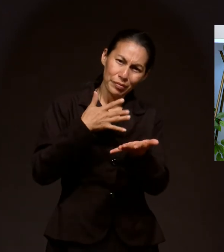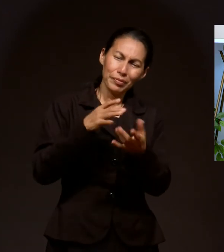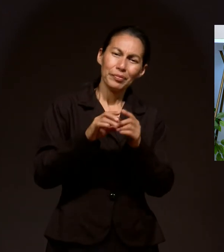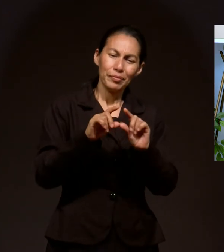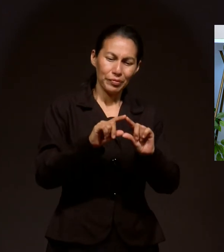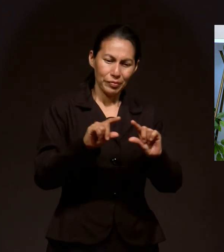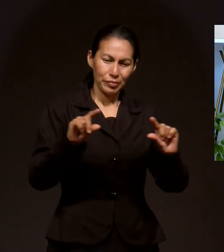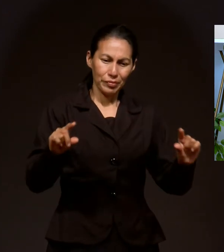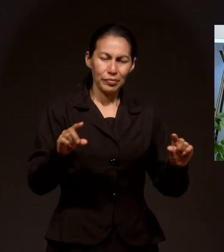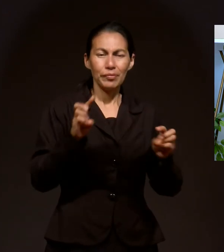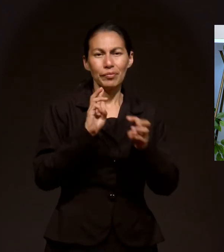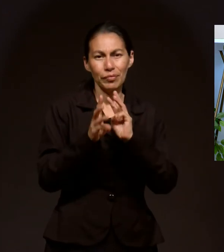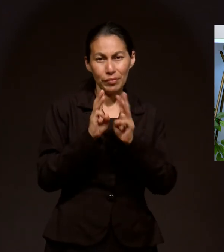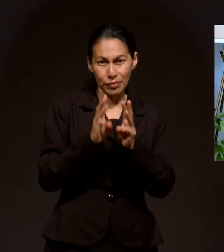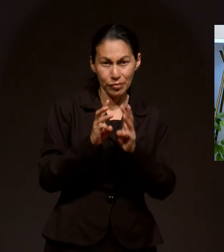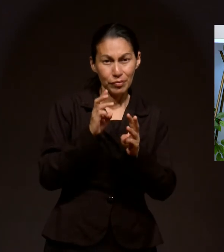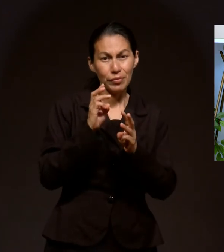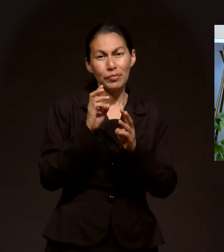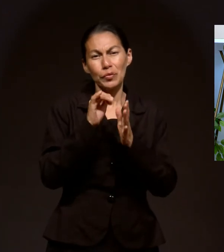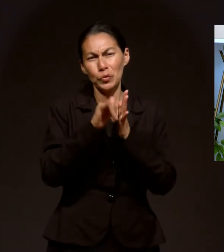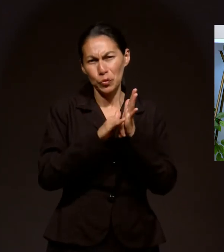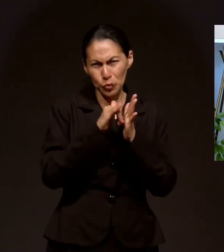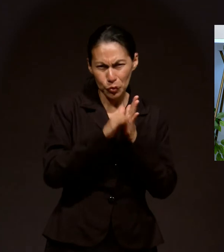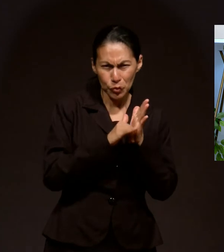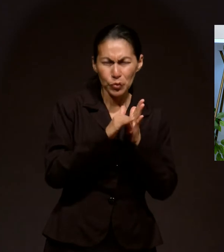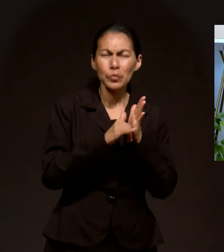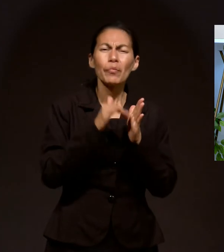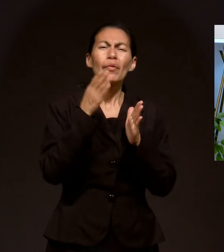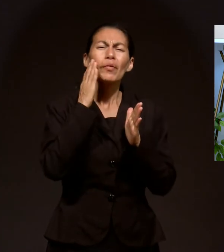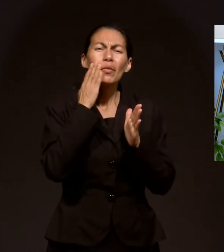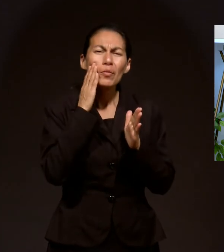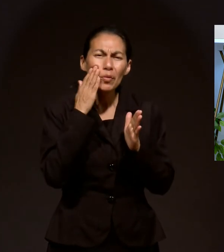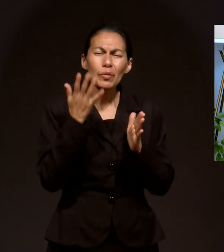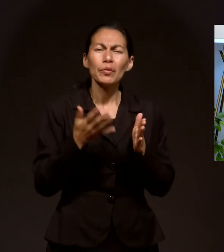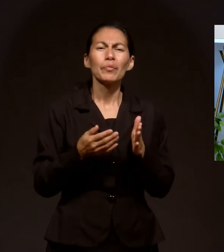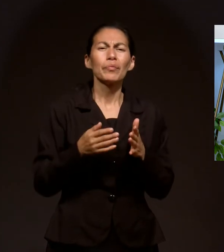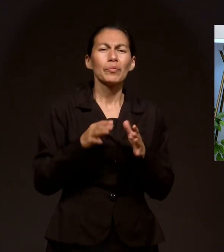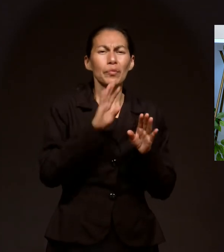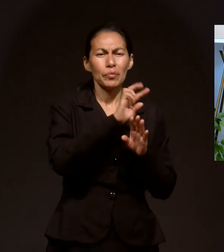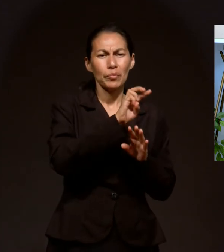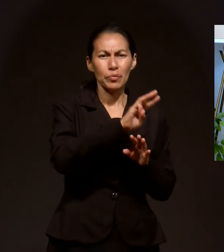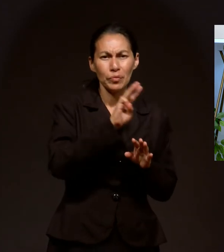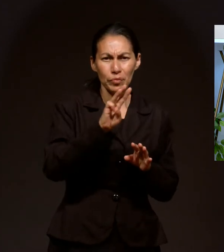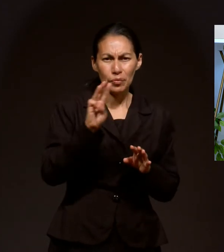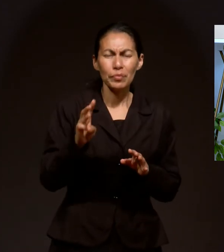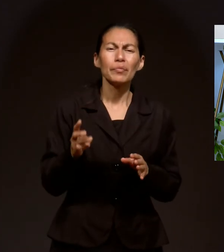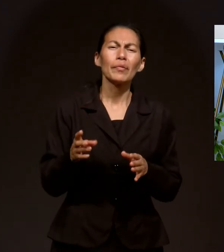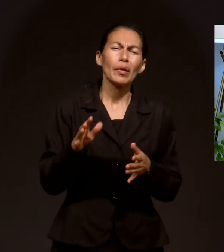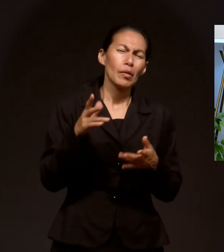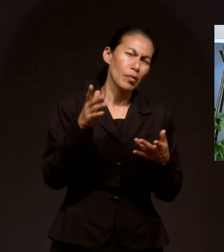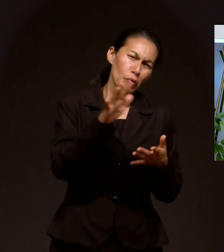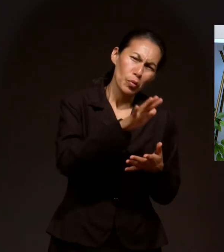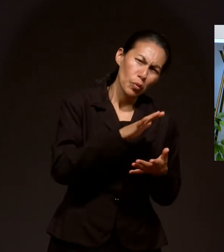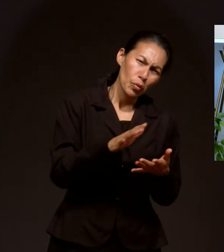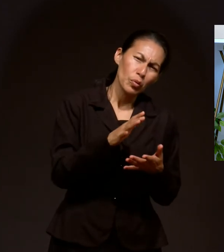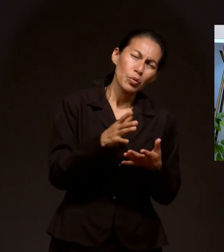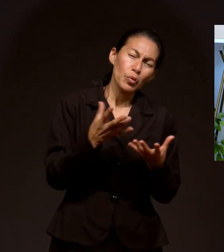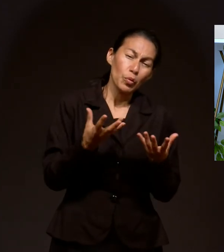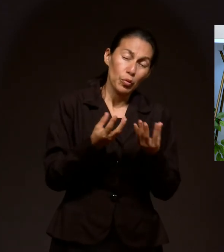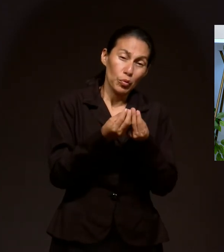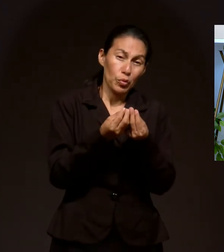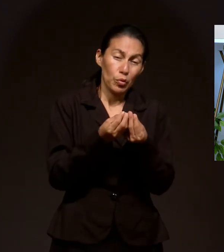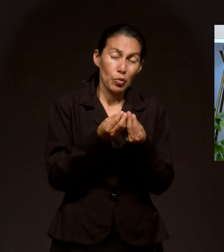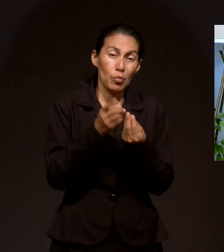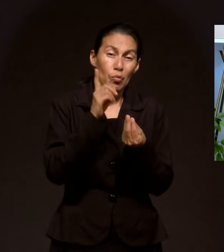pantalla para que un grupo de hermosas guerreras de la oración se unan a ustedes, a